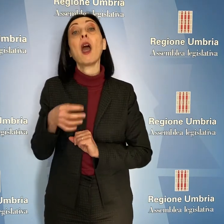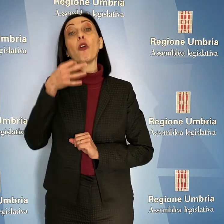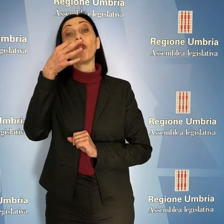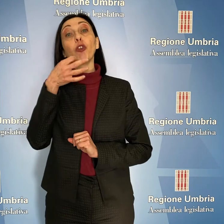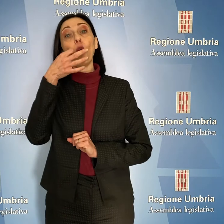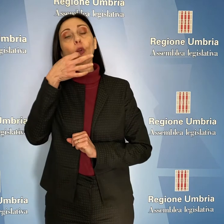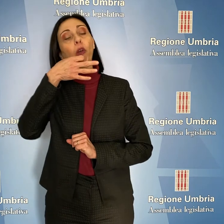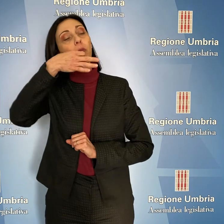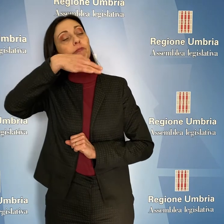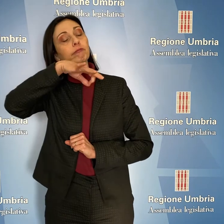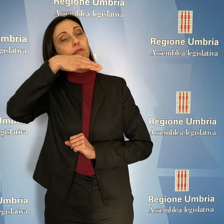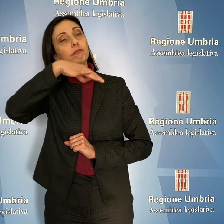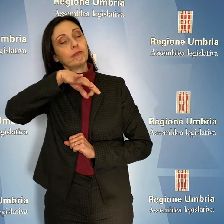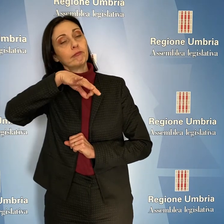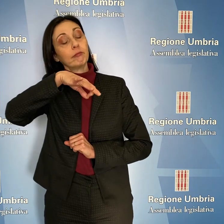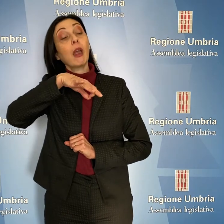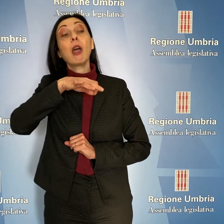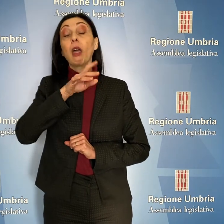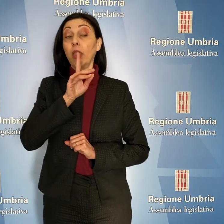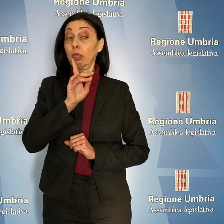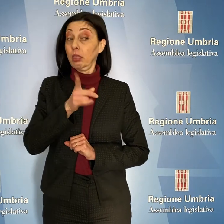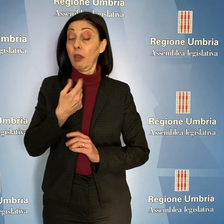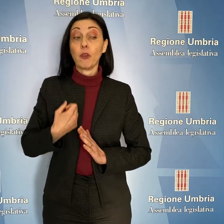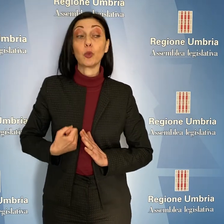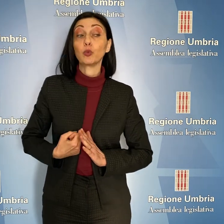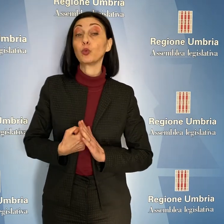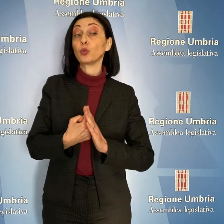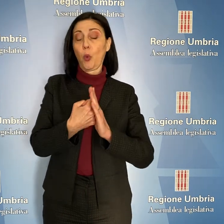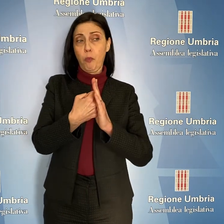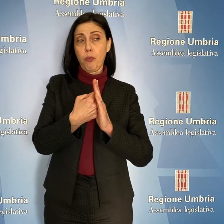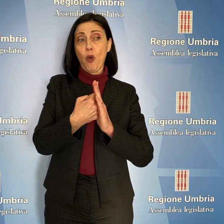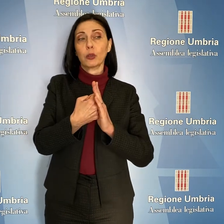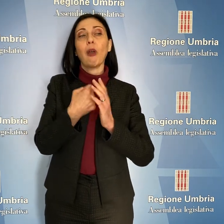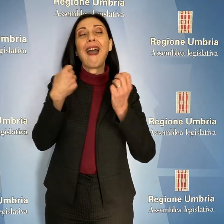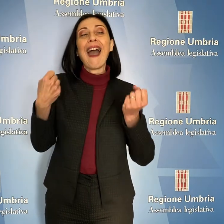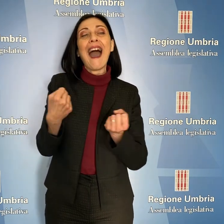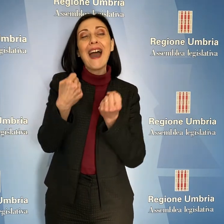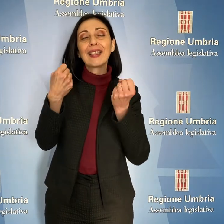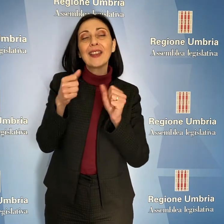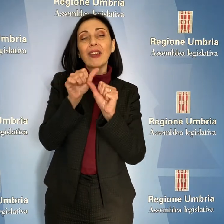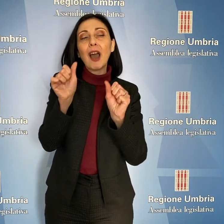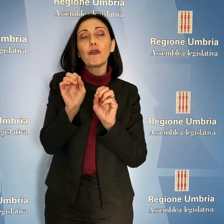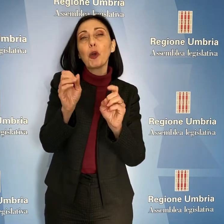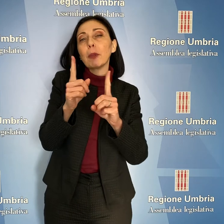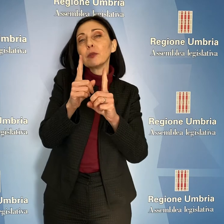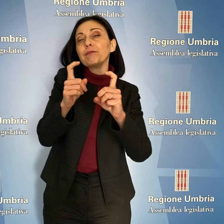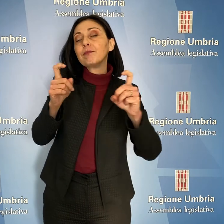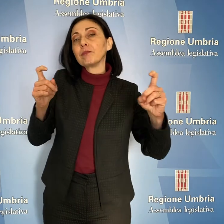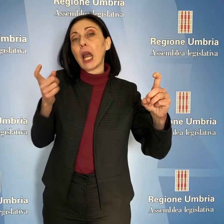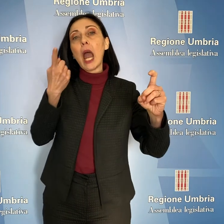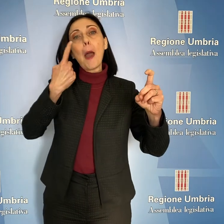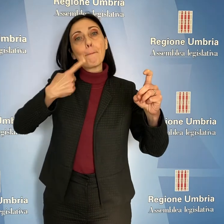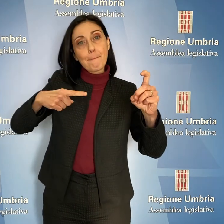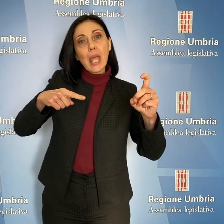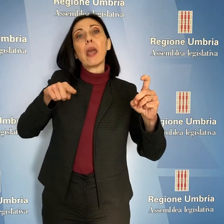ha sottolineato che occorre supportare sempre più attività di formazione svolte per acquisire o